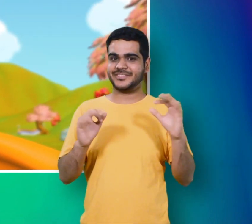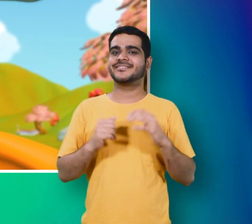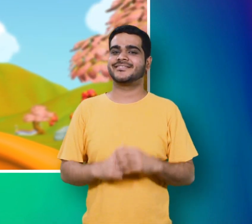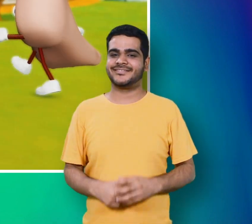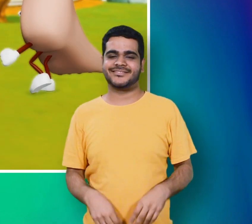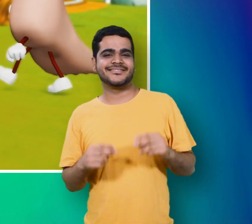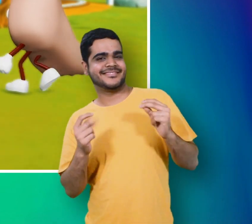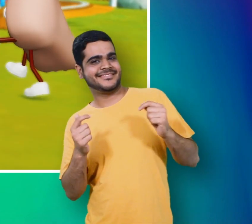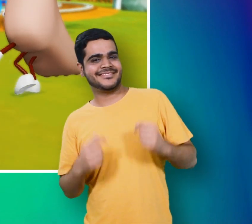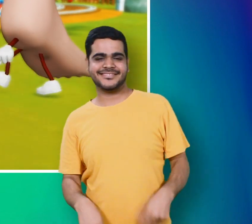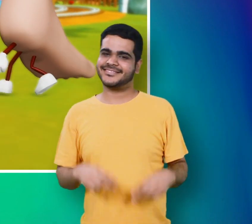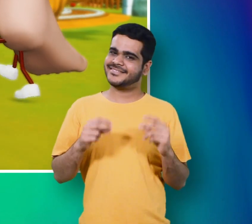रोनन